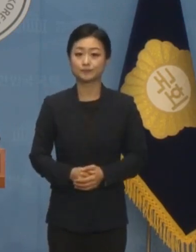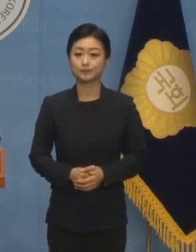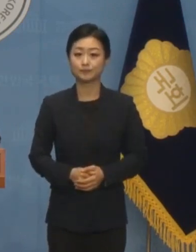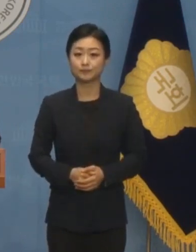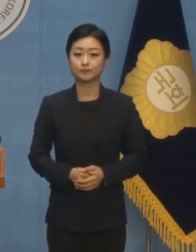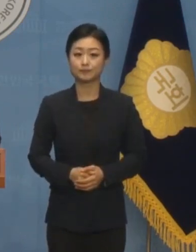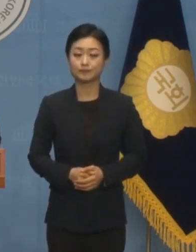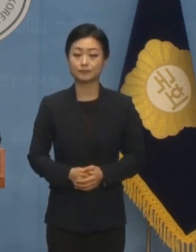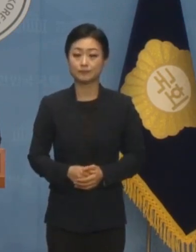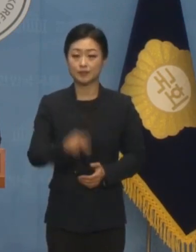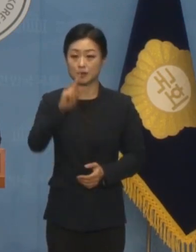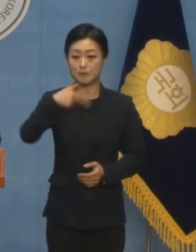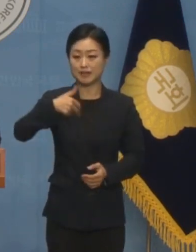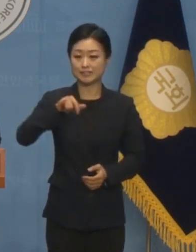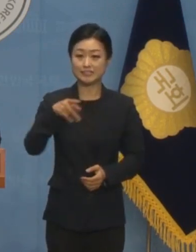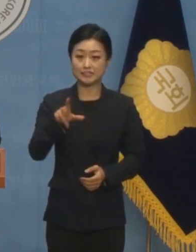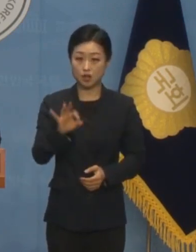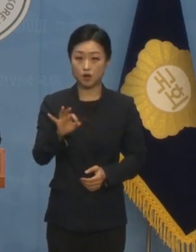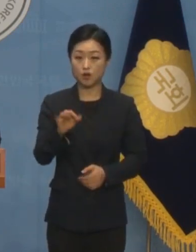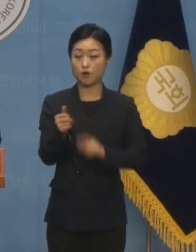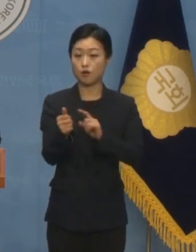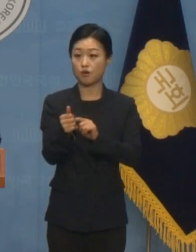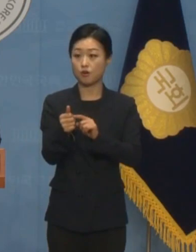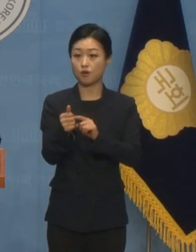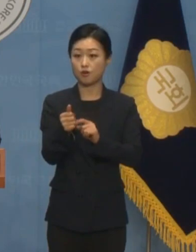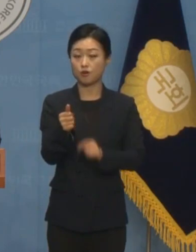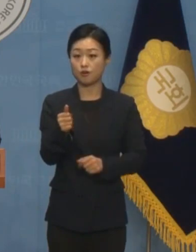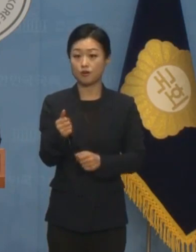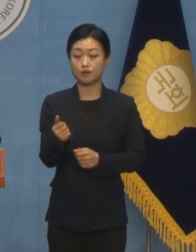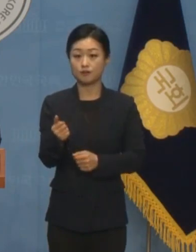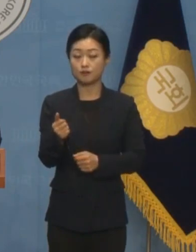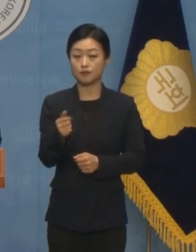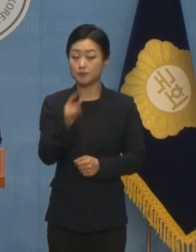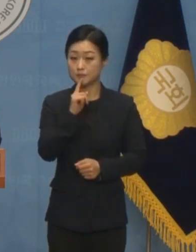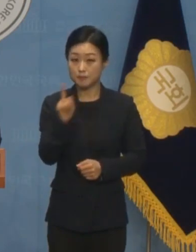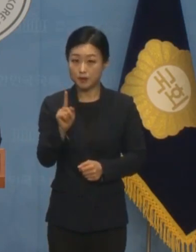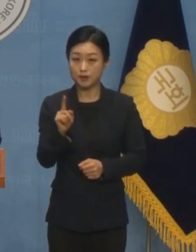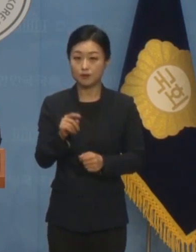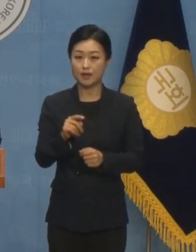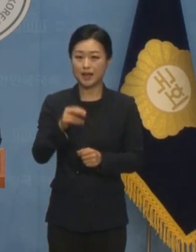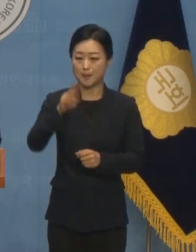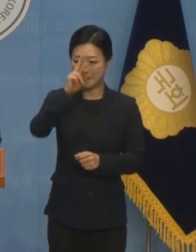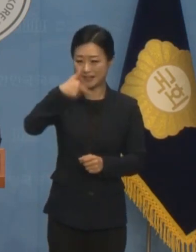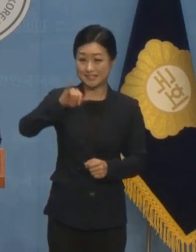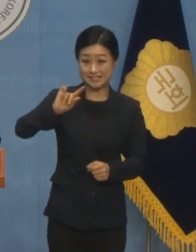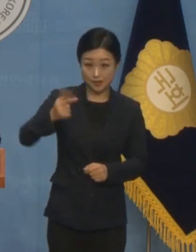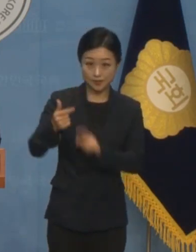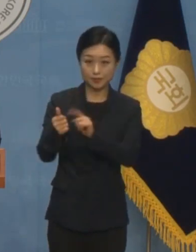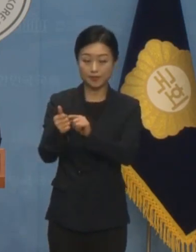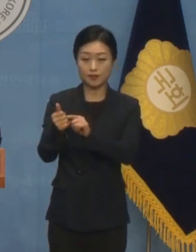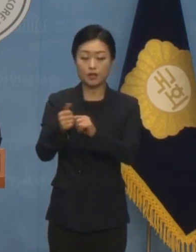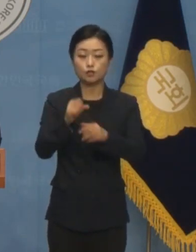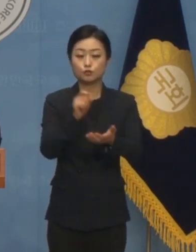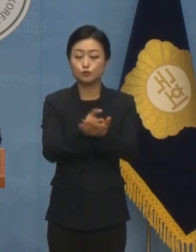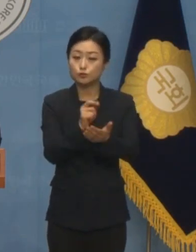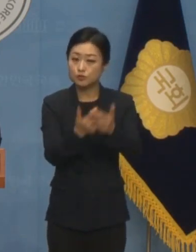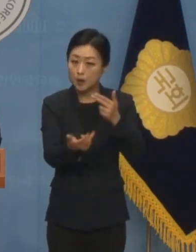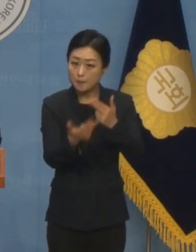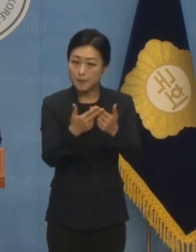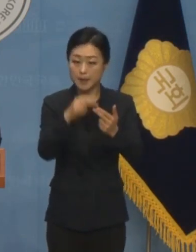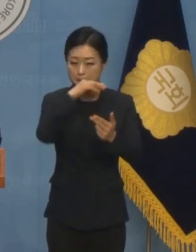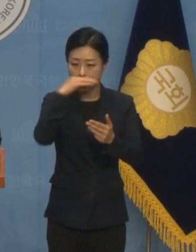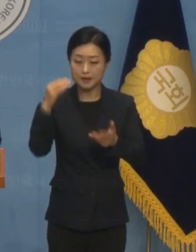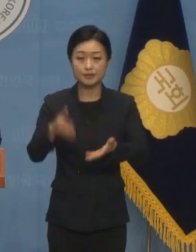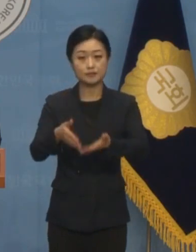박지성 전북현대디렉터 역시 축구협회의 체계를 바로 세우고 앞으로